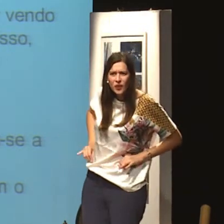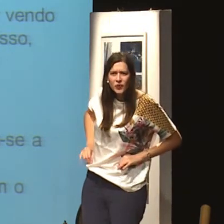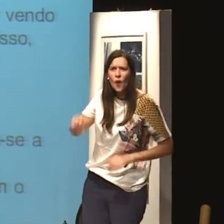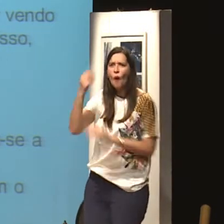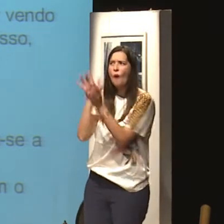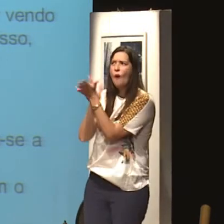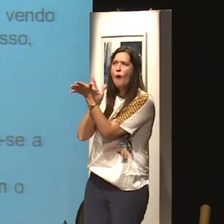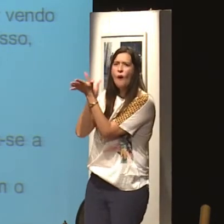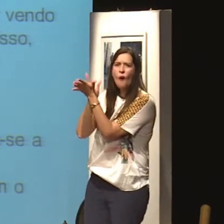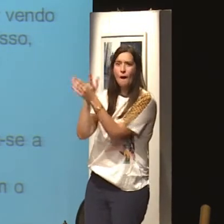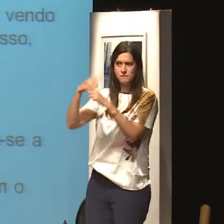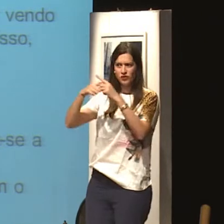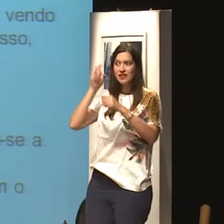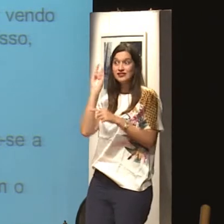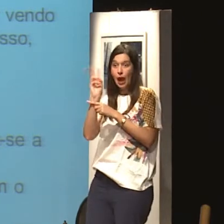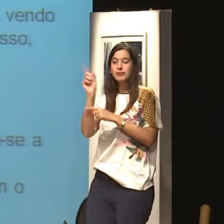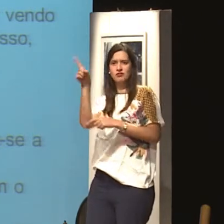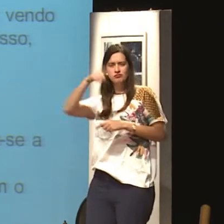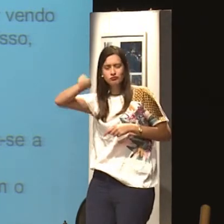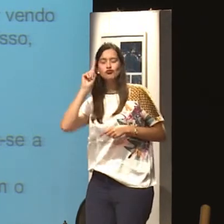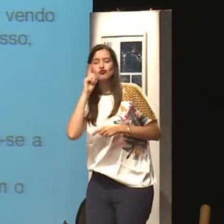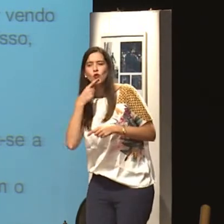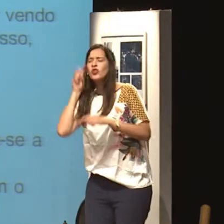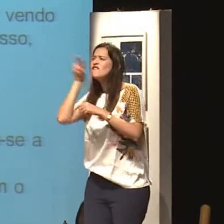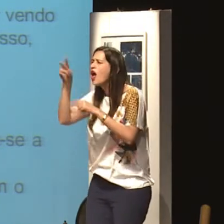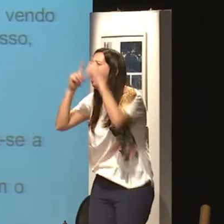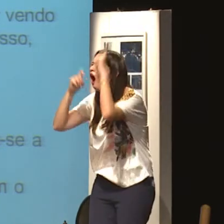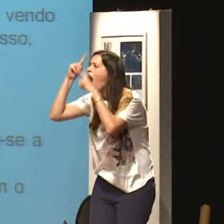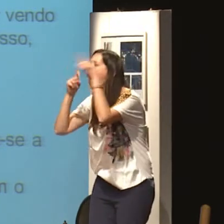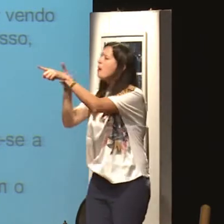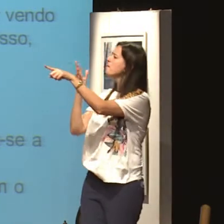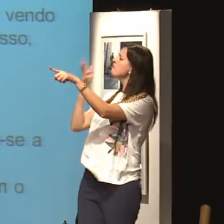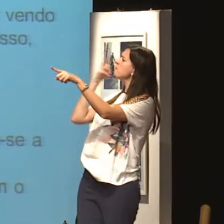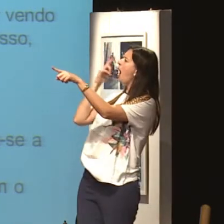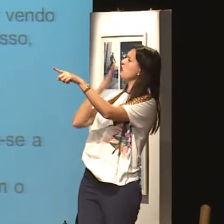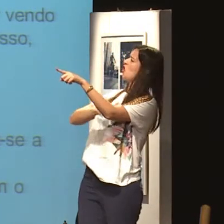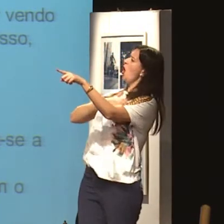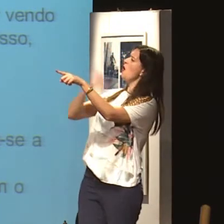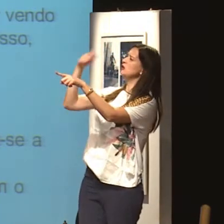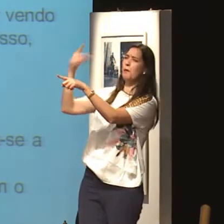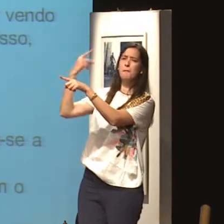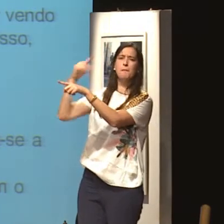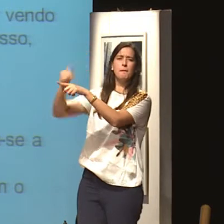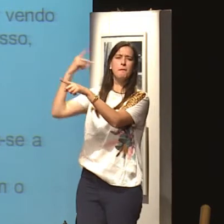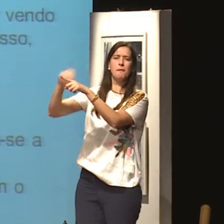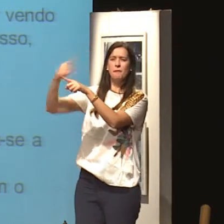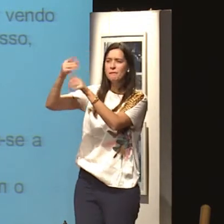de que a mulher que está ali naquele filme, ela pode estar fingindo e está sofrendo. Porque os surdos veem a expressão, nossa, não, parece que ela está gostando.